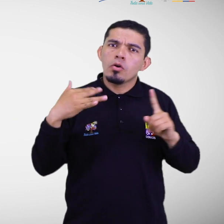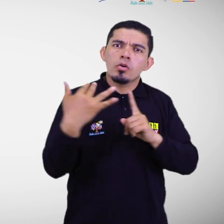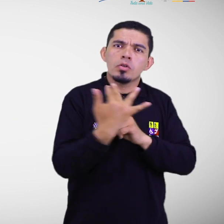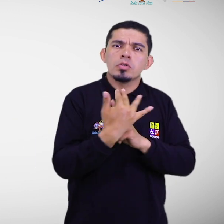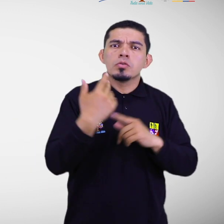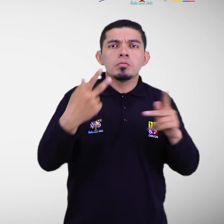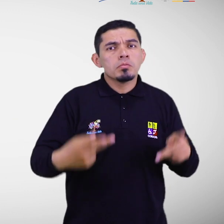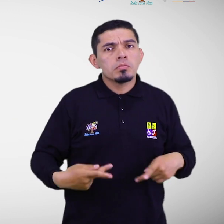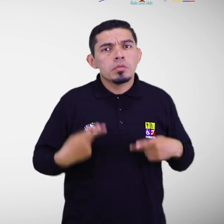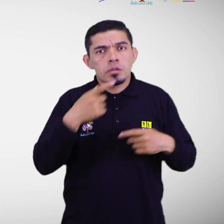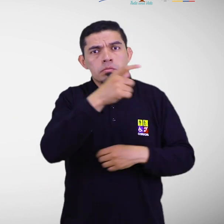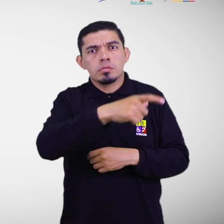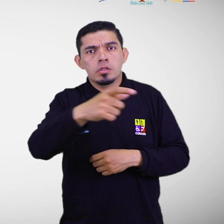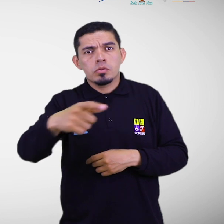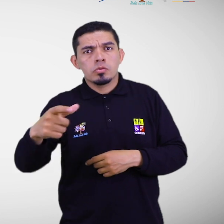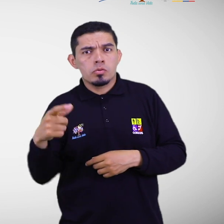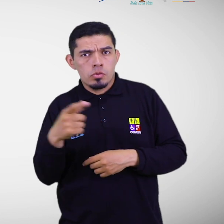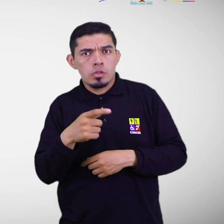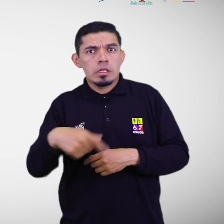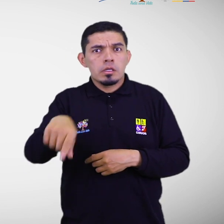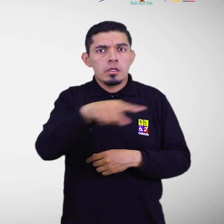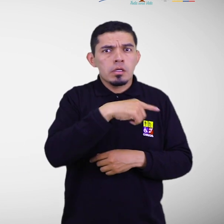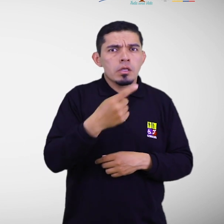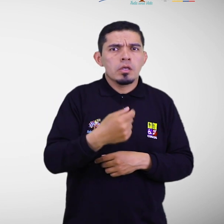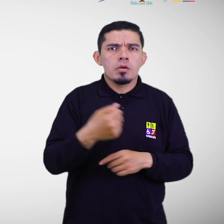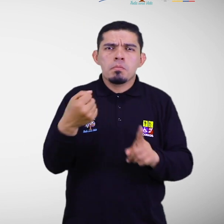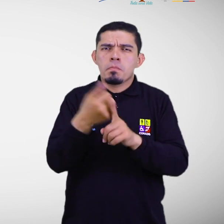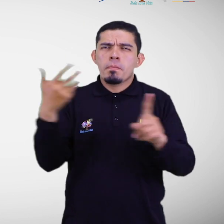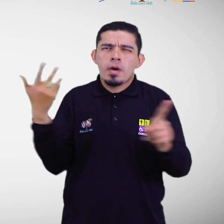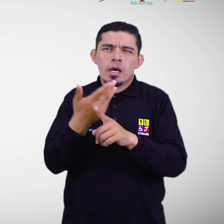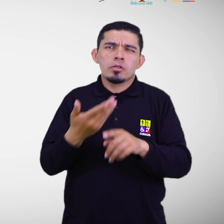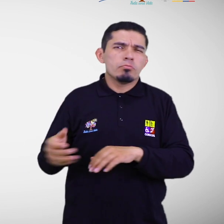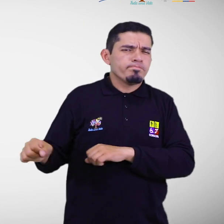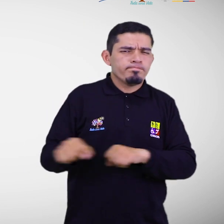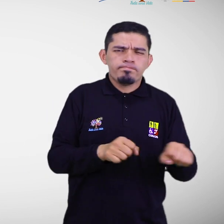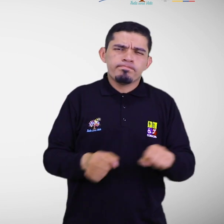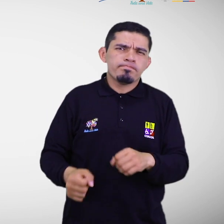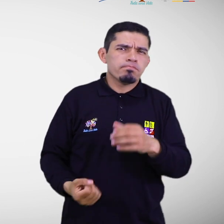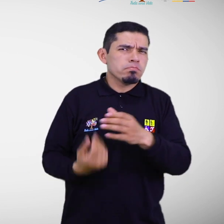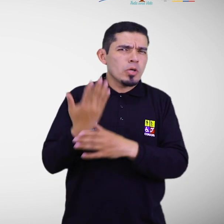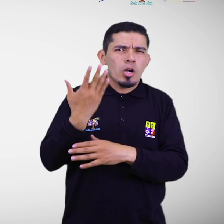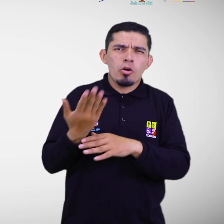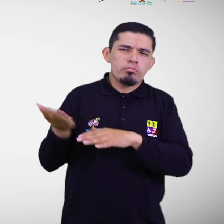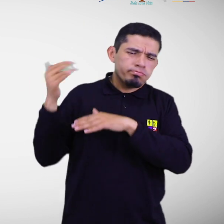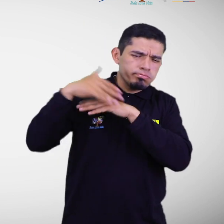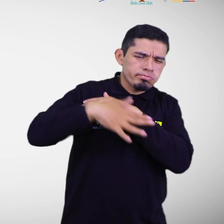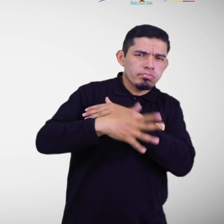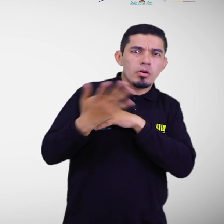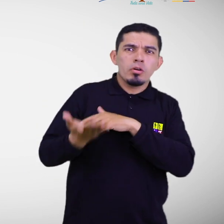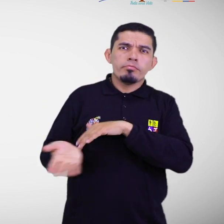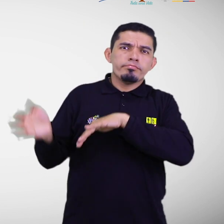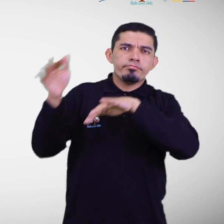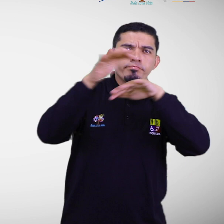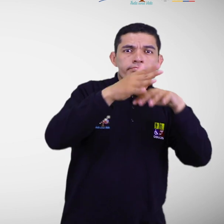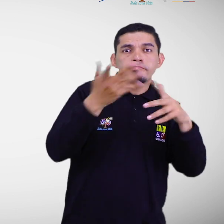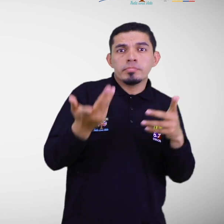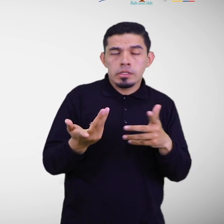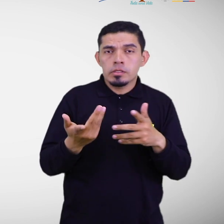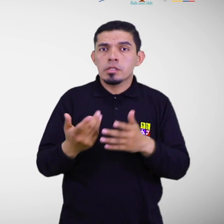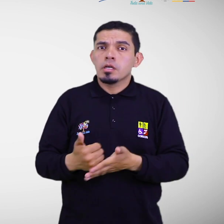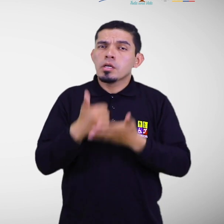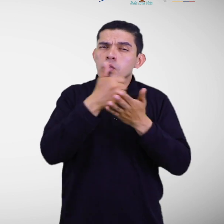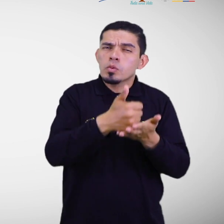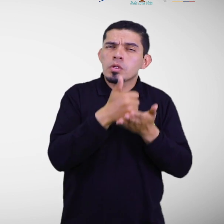de subsistencia de las personas que han sufrido los impactos de eventos peligrosos. Debe operar mientras dure los efectos